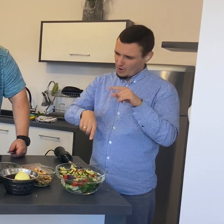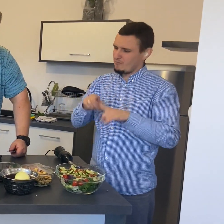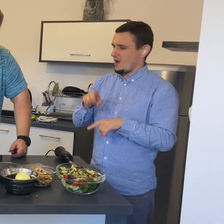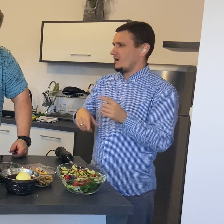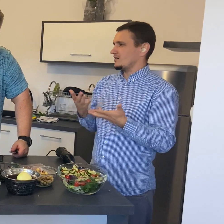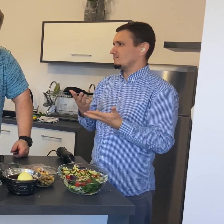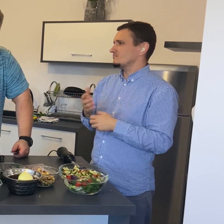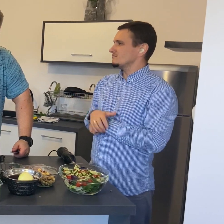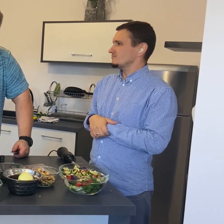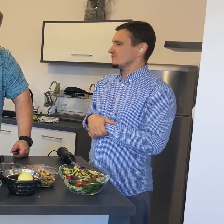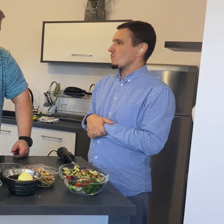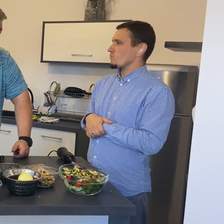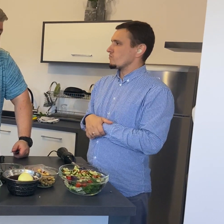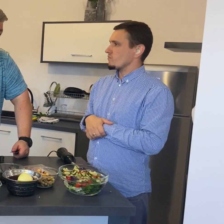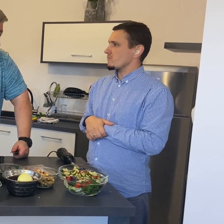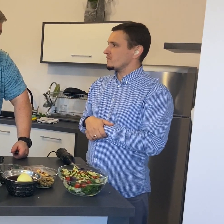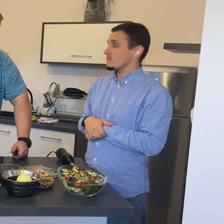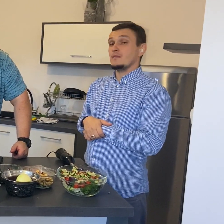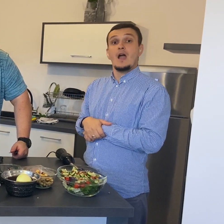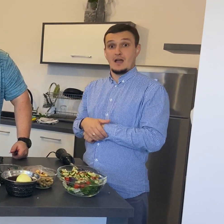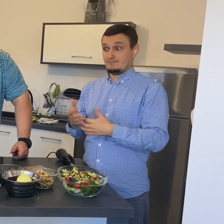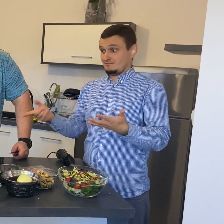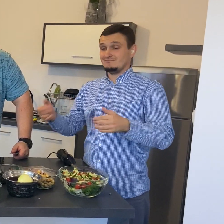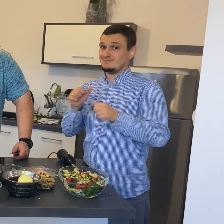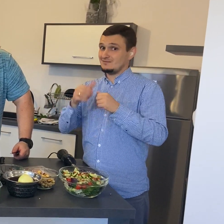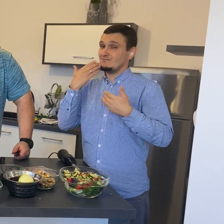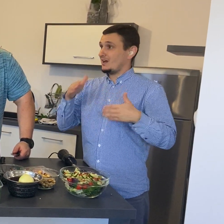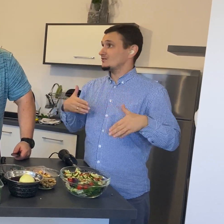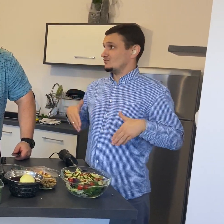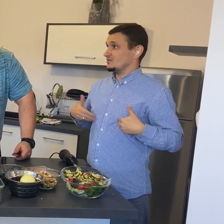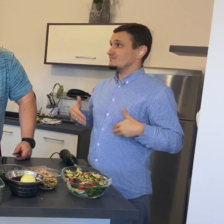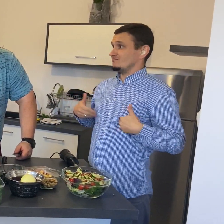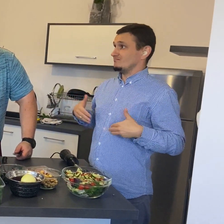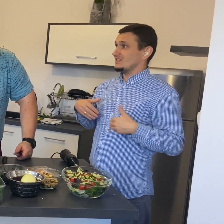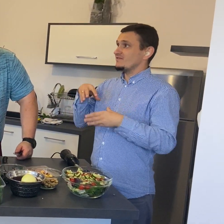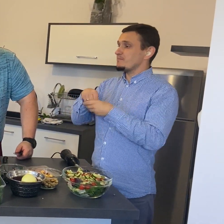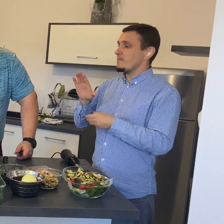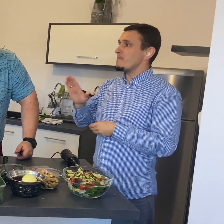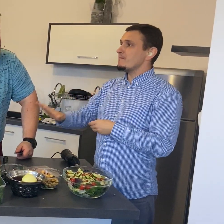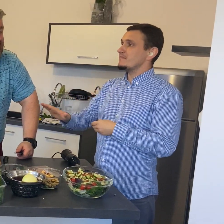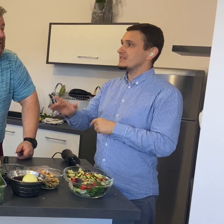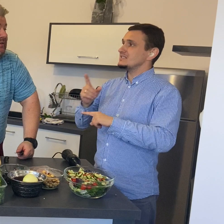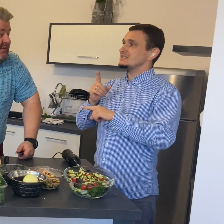Państwa, to żelazo. To największy zbiór witaminy C.